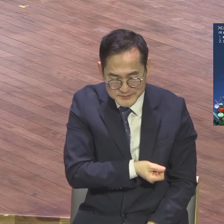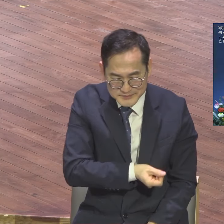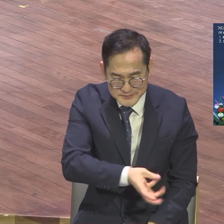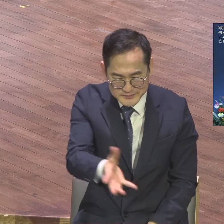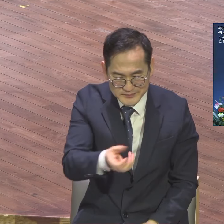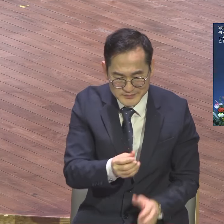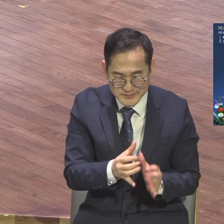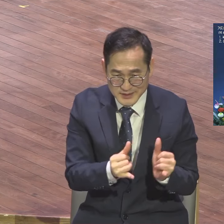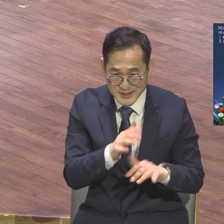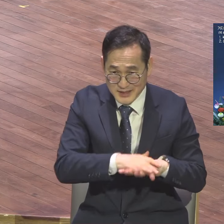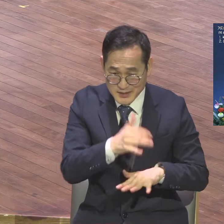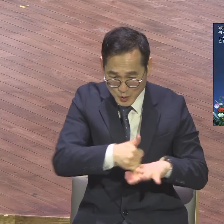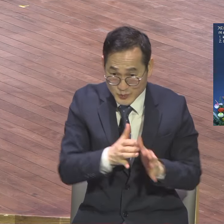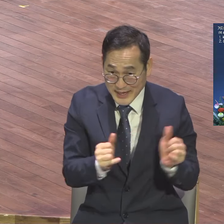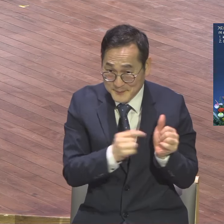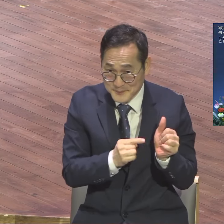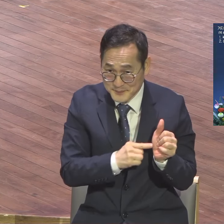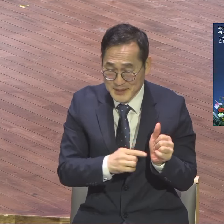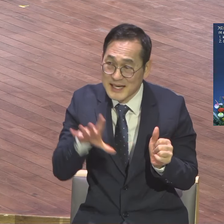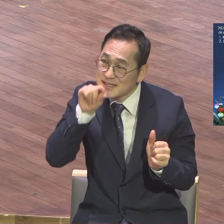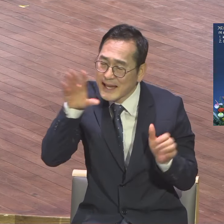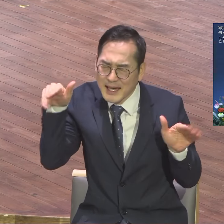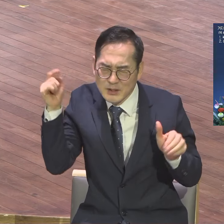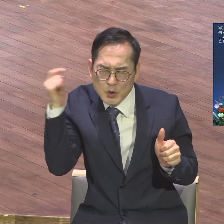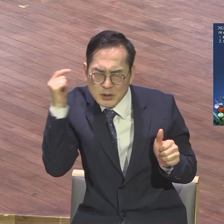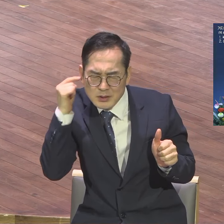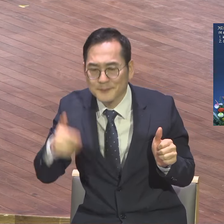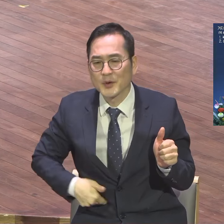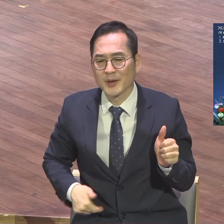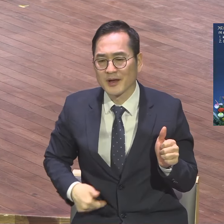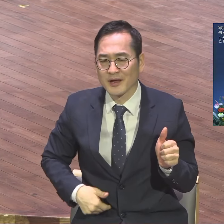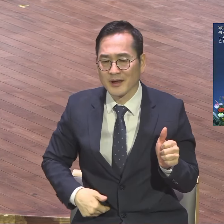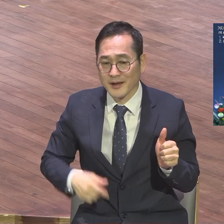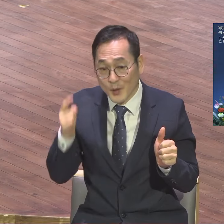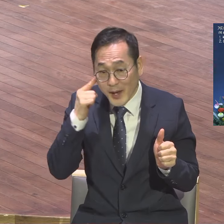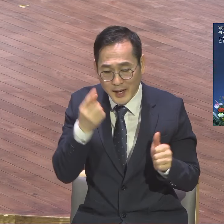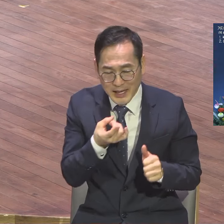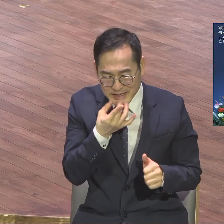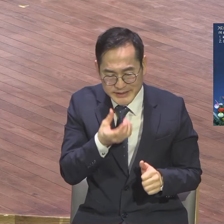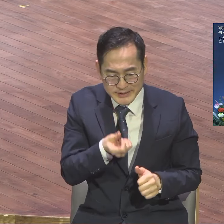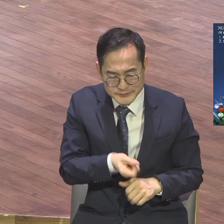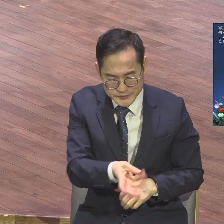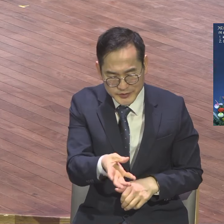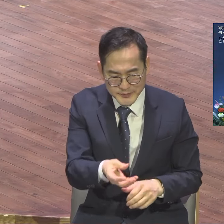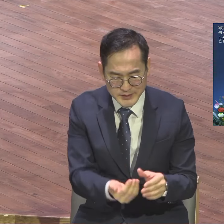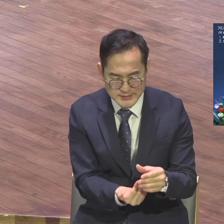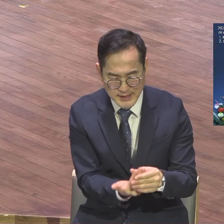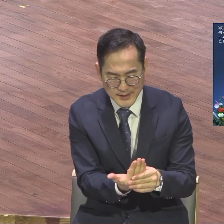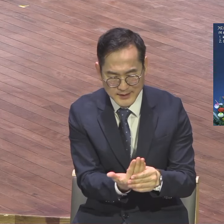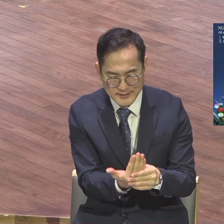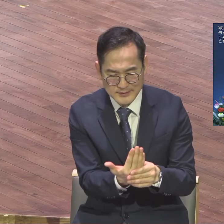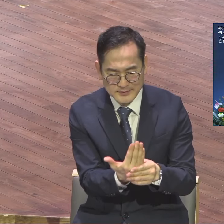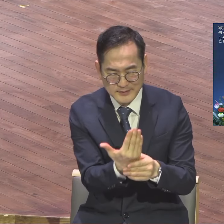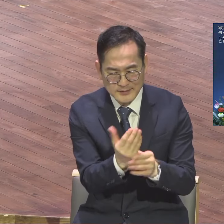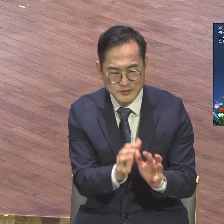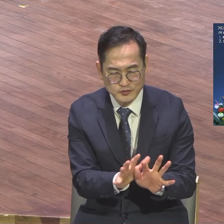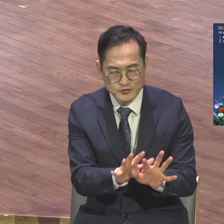무슨 말입니까 시를 뿌려놓으면 삭이 날 것이고 그것이 자라면 새들이 깃들 것이다